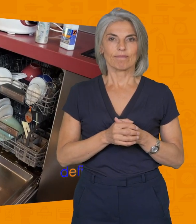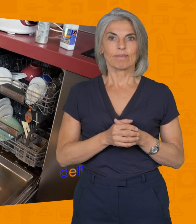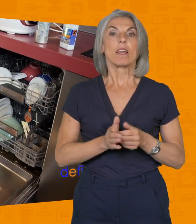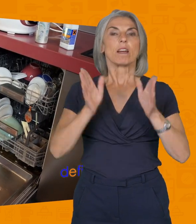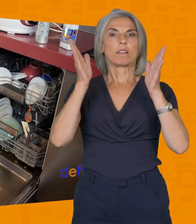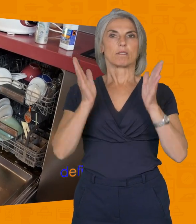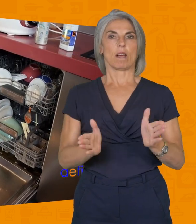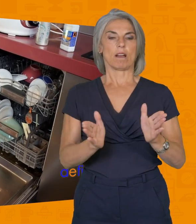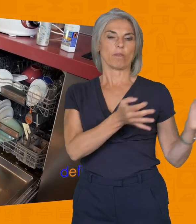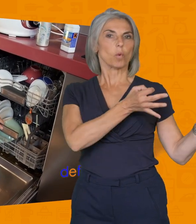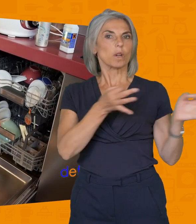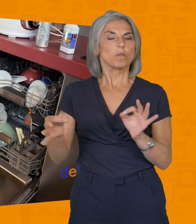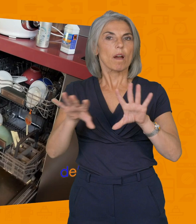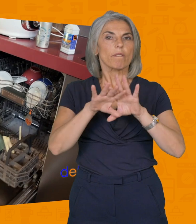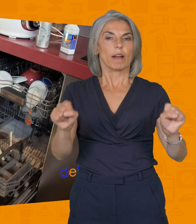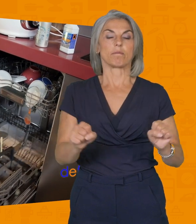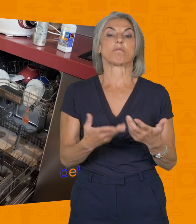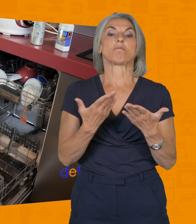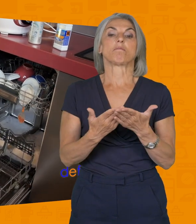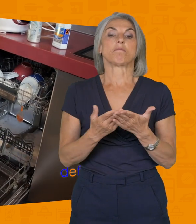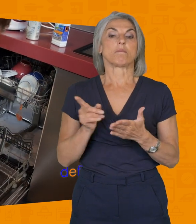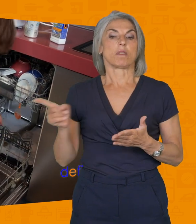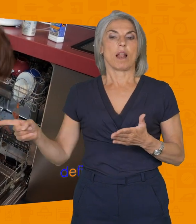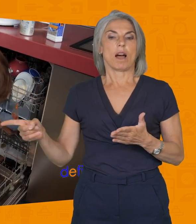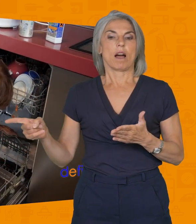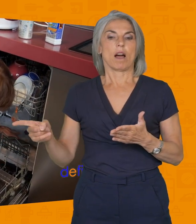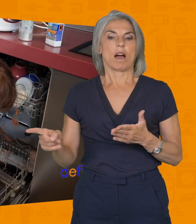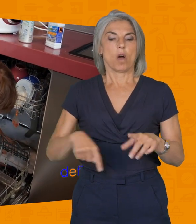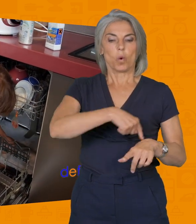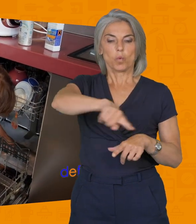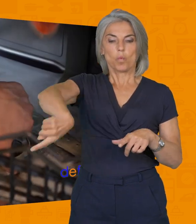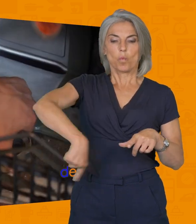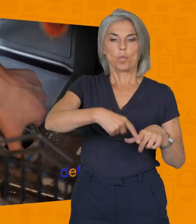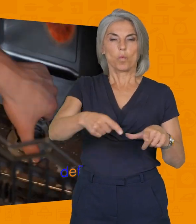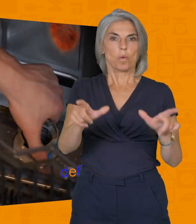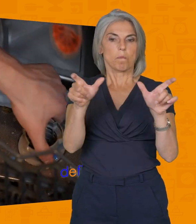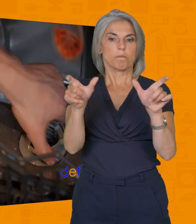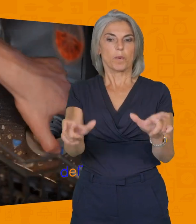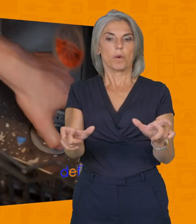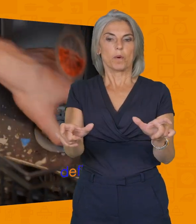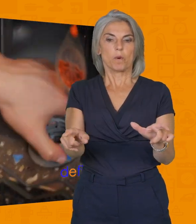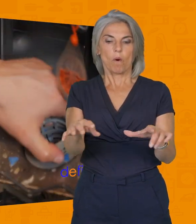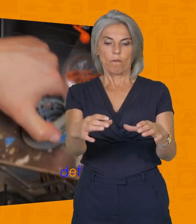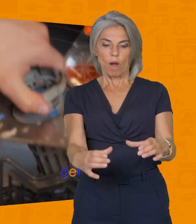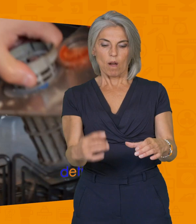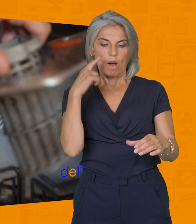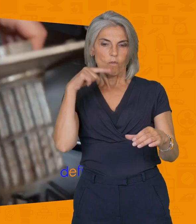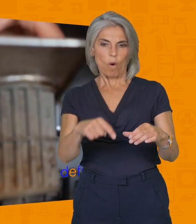Ça,'est à fait régulièrement. Par exemple, le fer, la lave-vaisselle est en train de tourner. On l'a interrompu. Voilà carrément. Regardez bien la couleur.